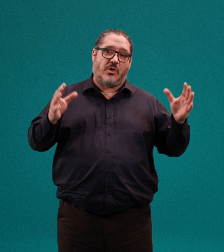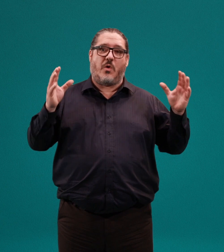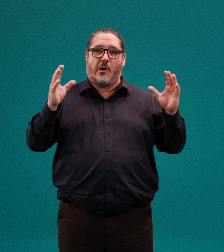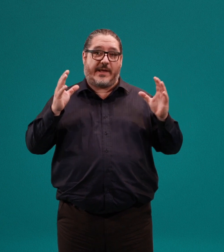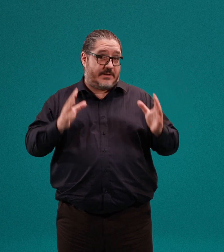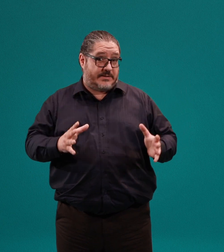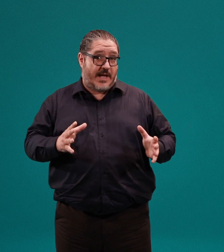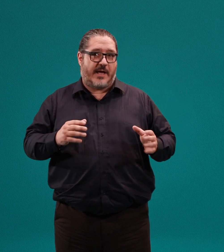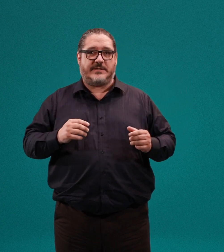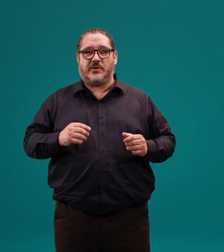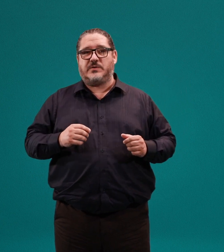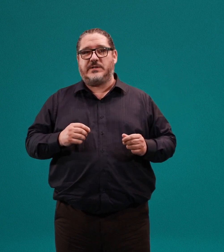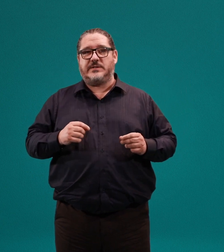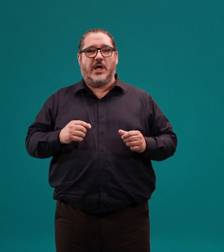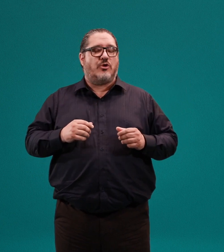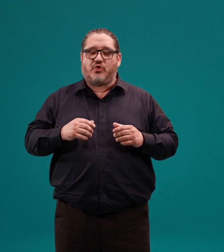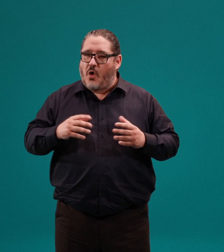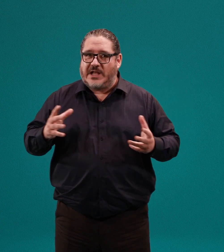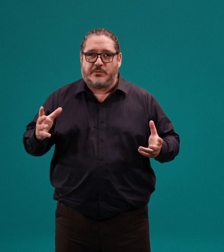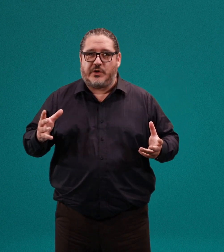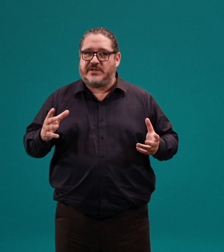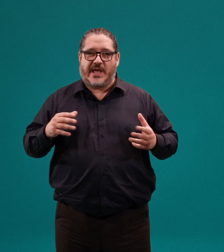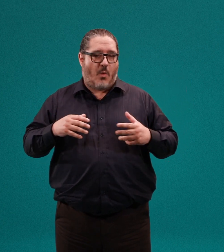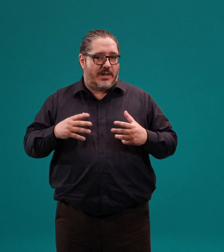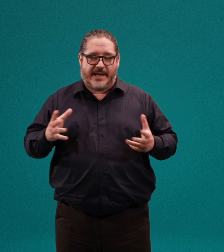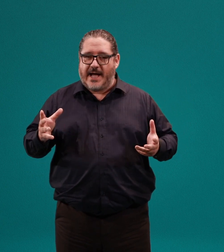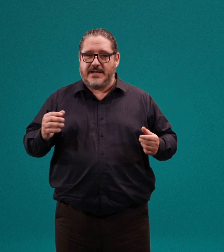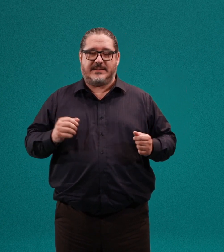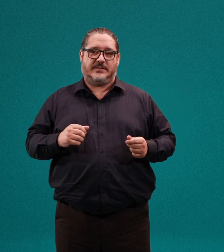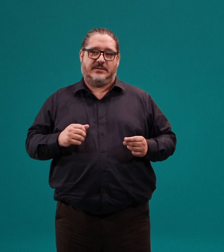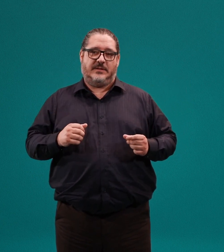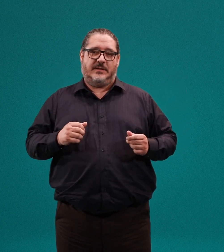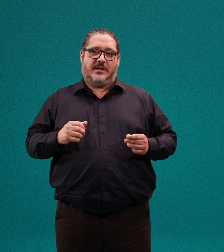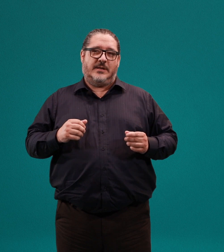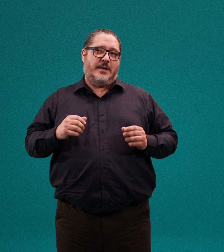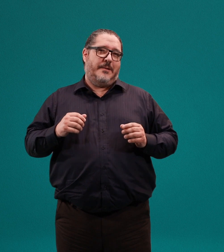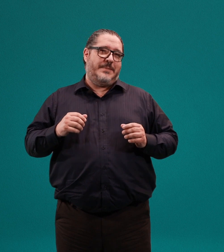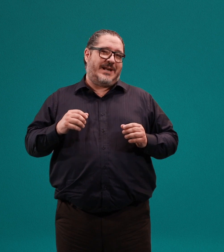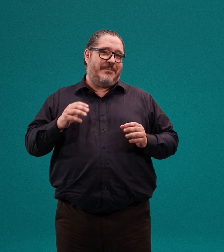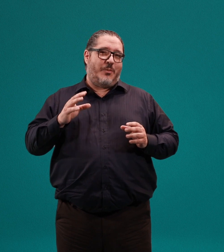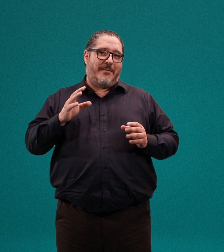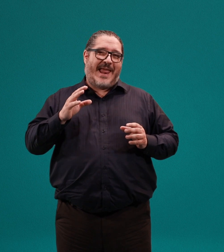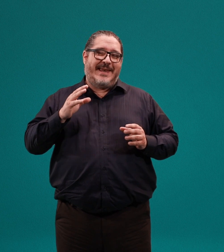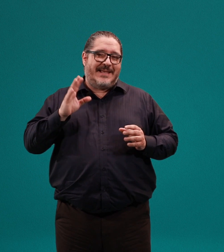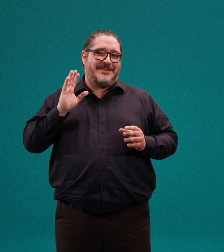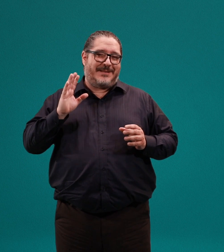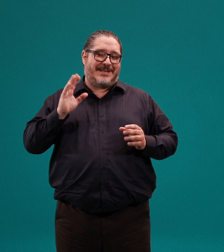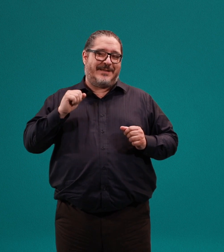buscadores que existían en ese entonces. Todas las opciones eran igual de caras. Mientras que me tomaba la enésima taza de